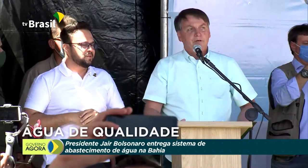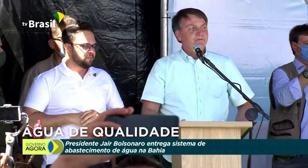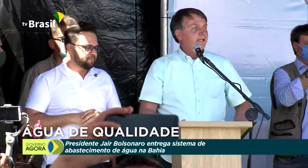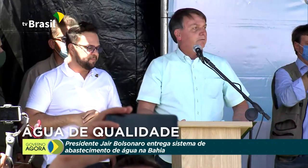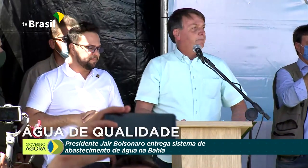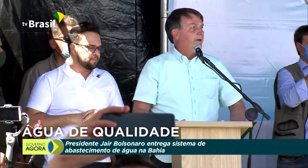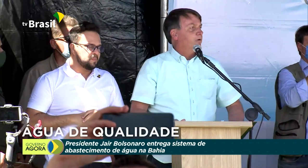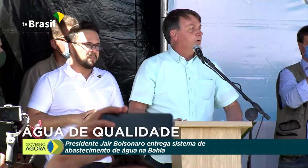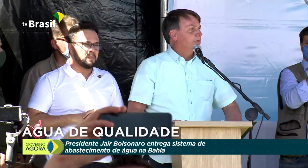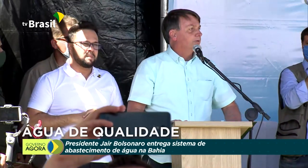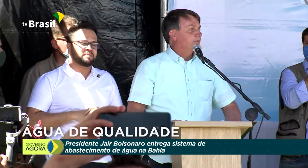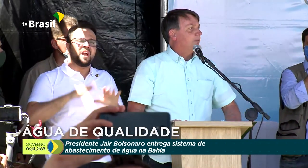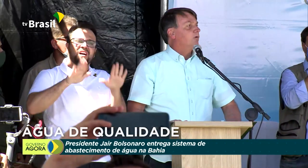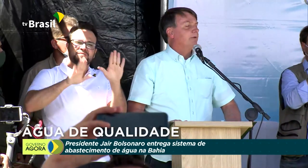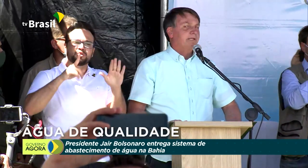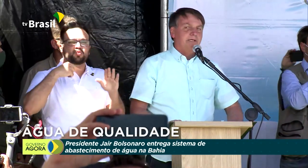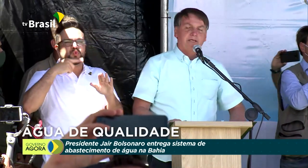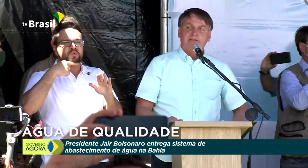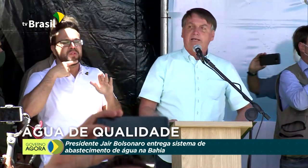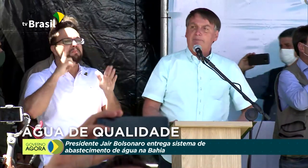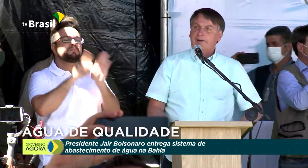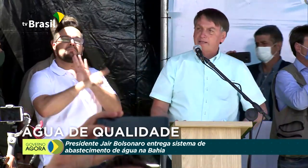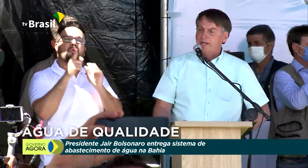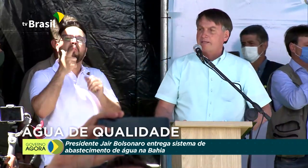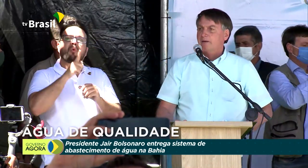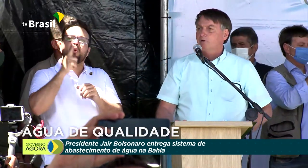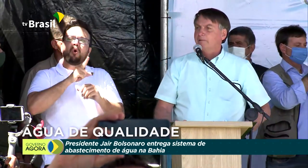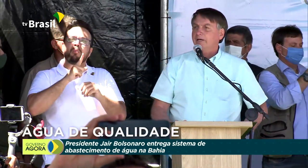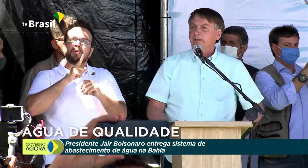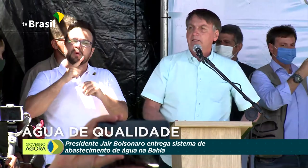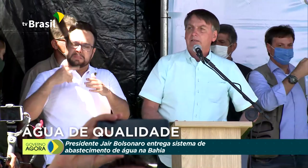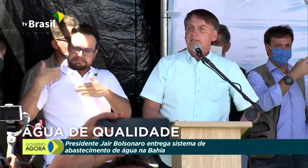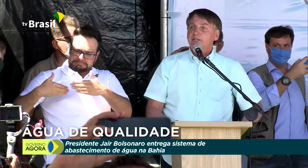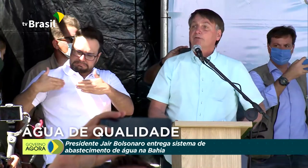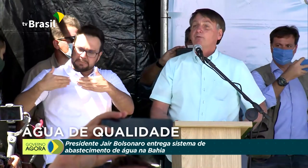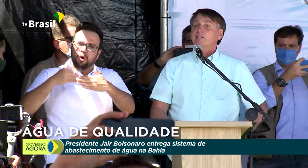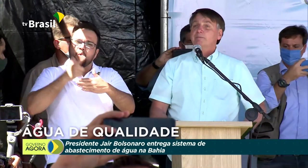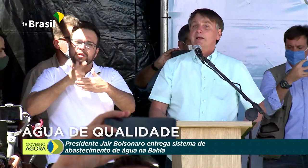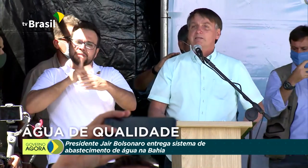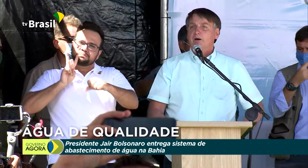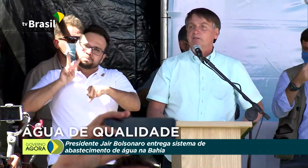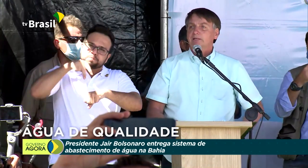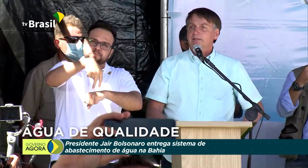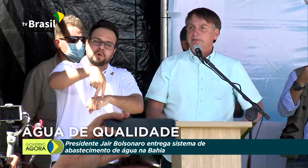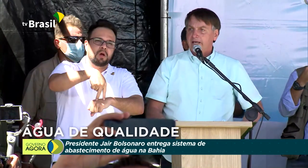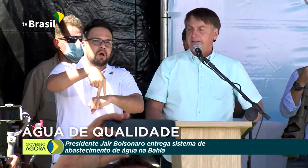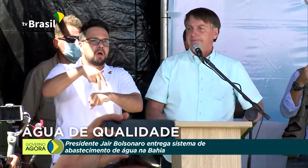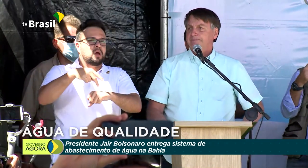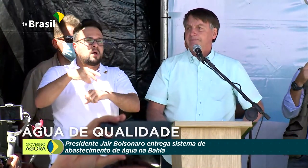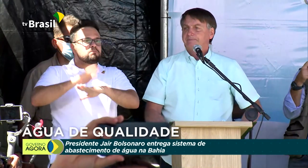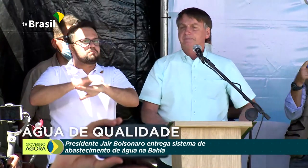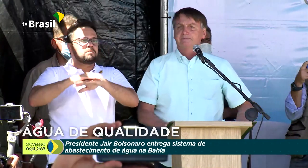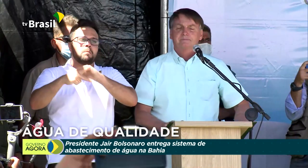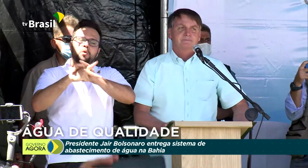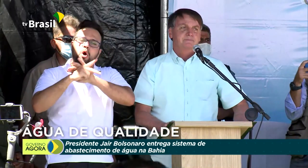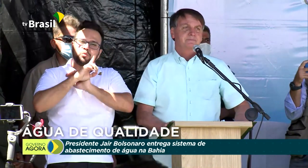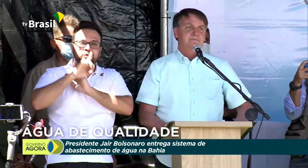Por vezes, eu me pergunto como eu consegui chegar presidente da República se não fosse pelas mãos dele.